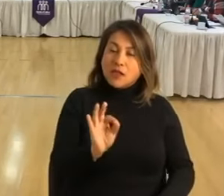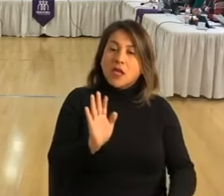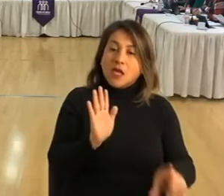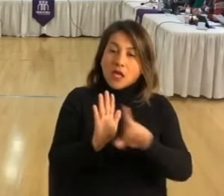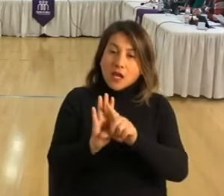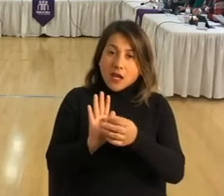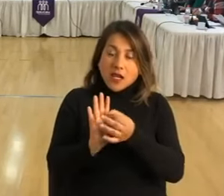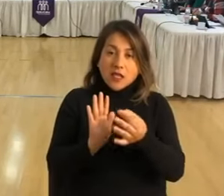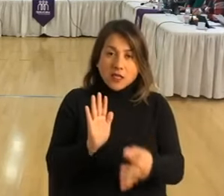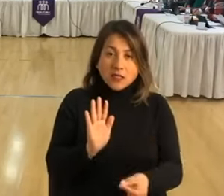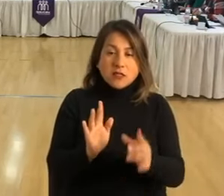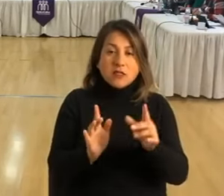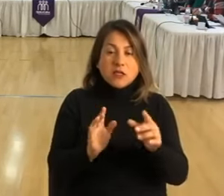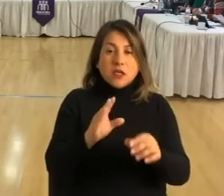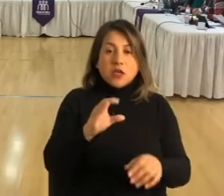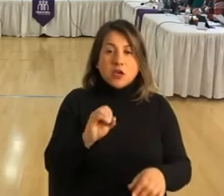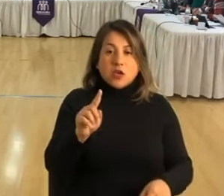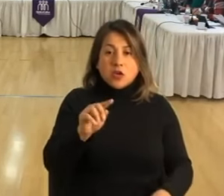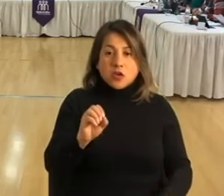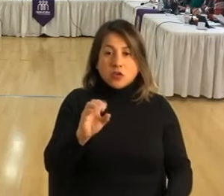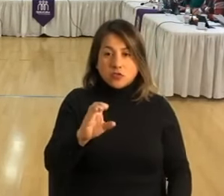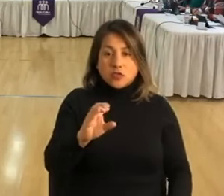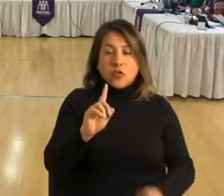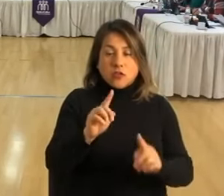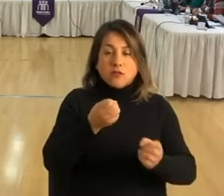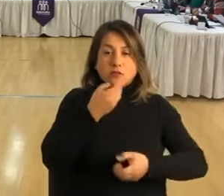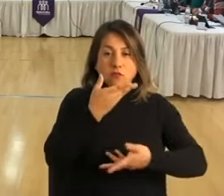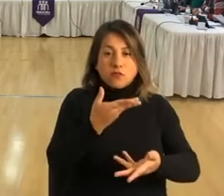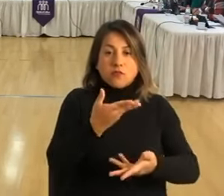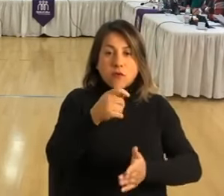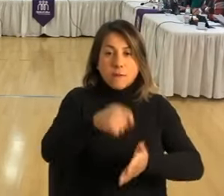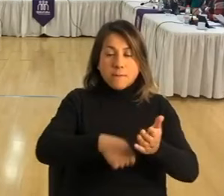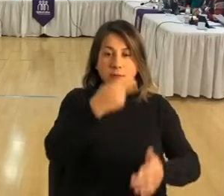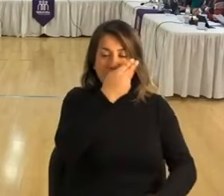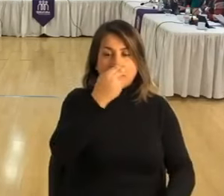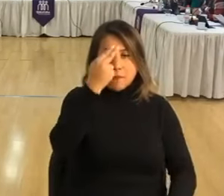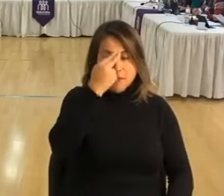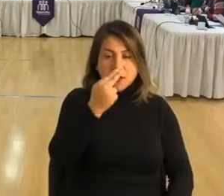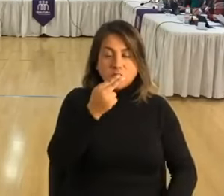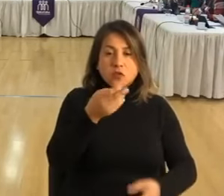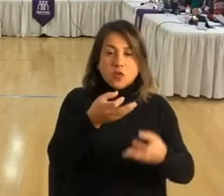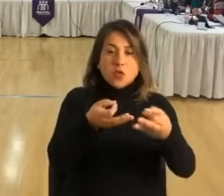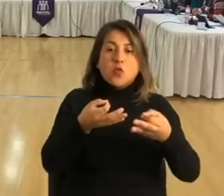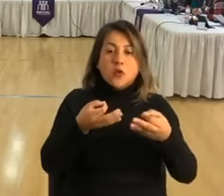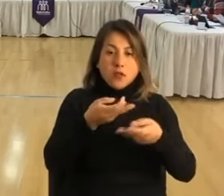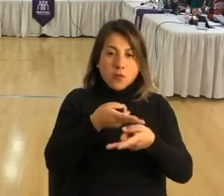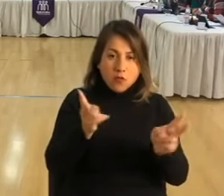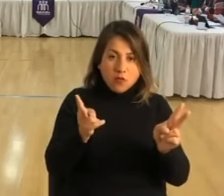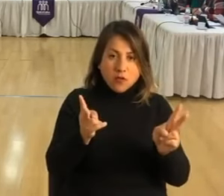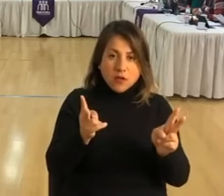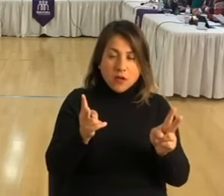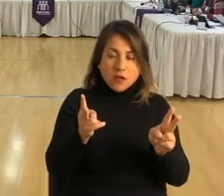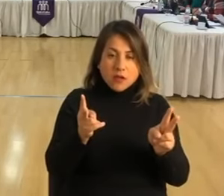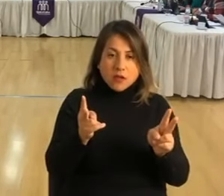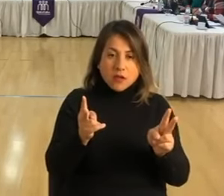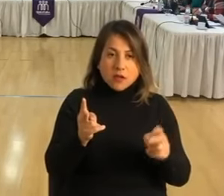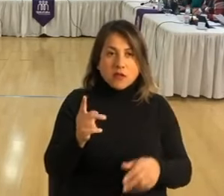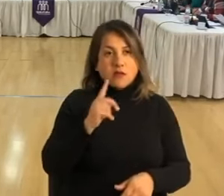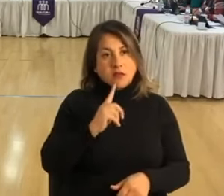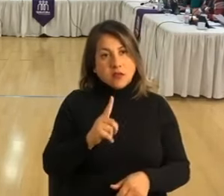ley señalaba que el Consoc debería pronunciarse en el mes de marzo de la cuenta pública y la cuenta pública se entrega por el